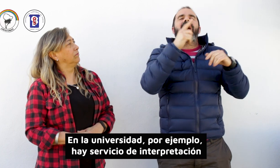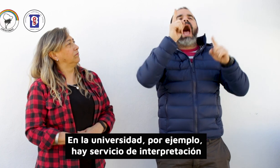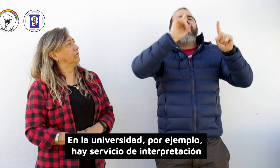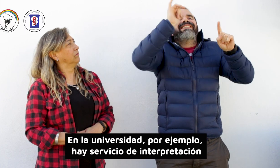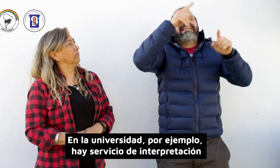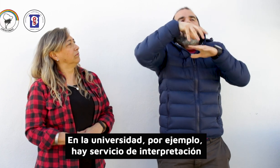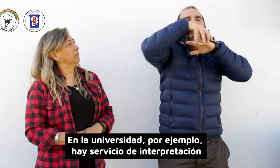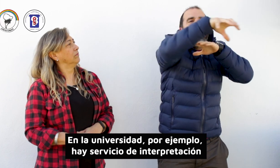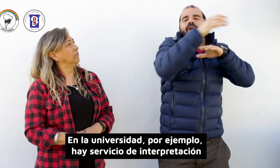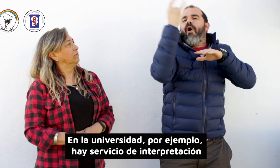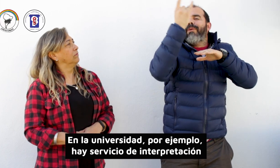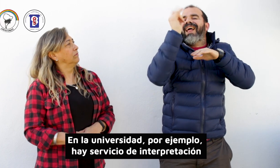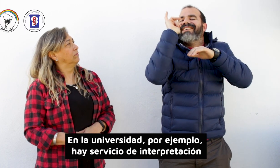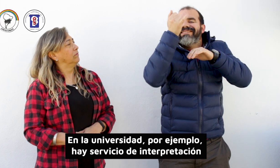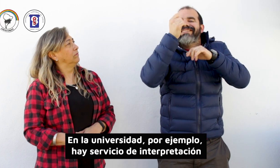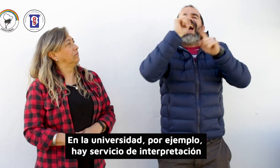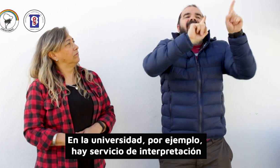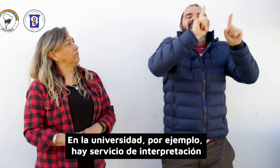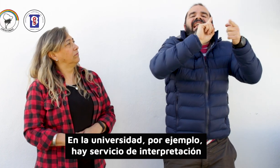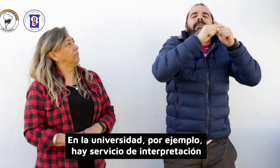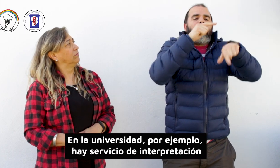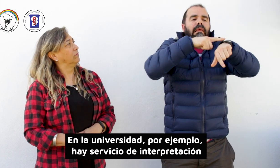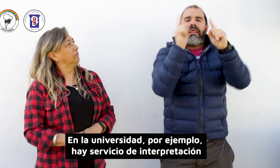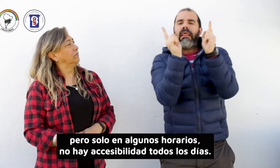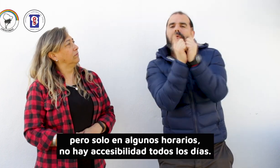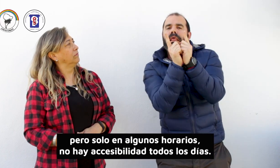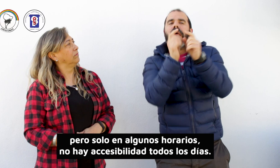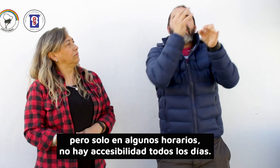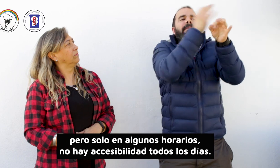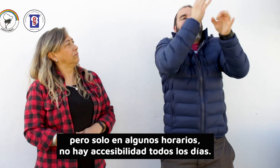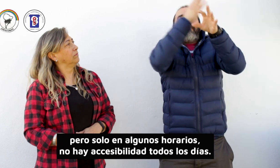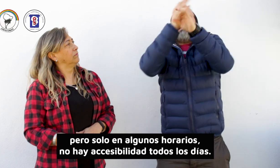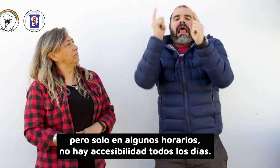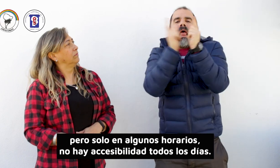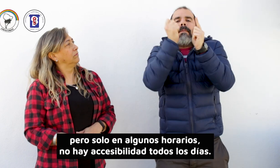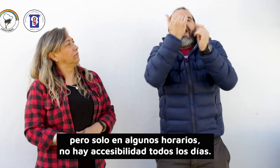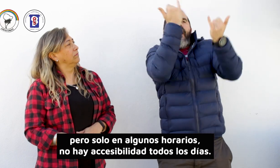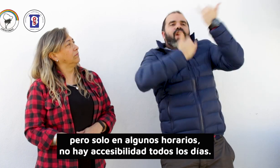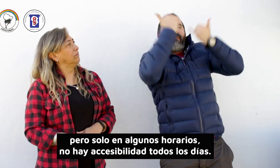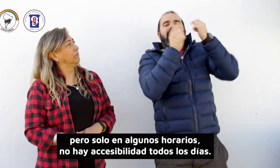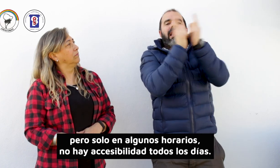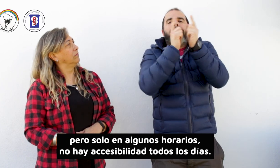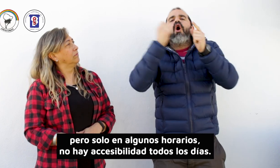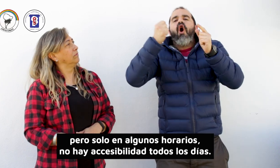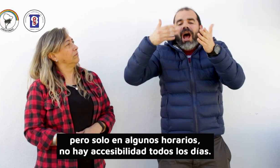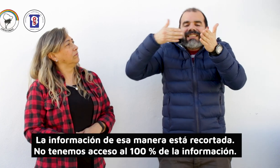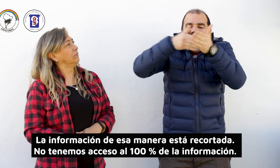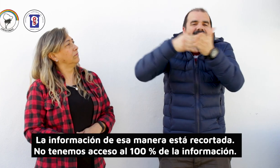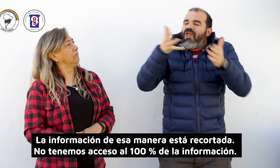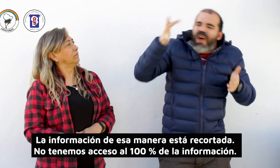En la universidad, por ejemplo, hay servicios de interpretación, pero solo en algunos horarios, no hay accesibilidad todos los días. La información